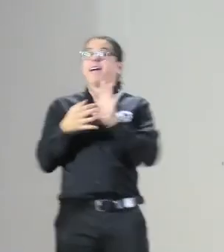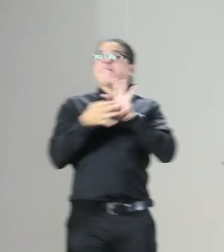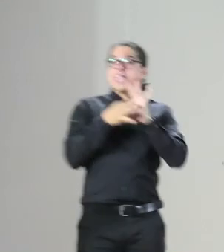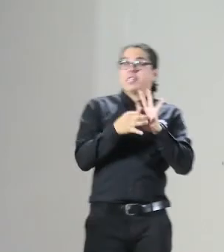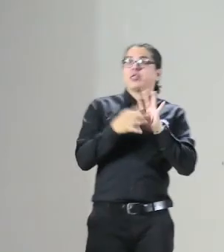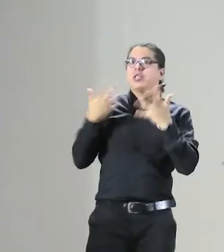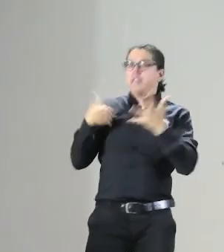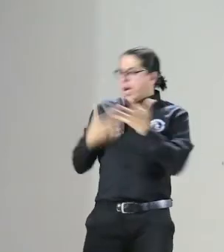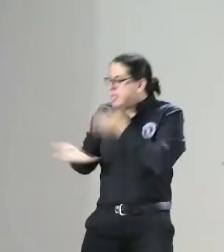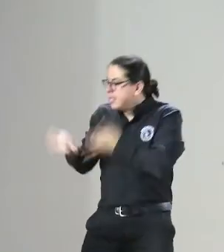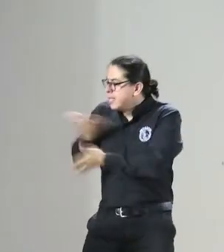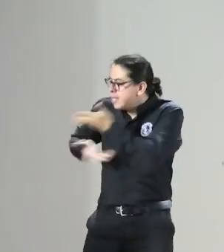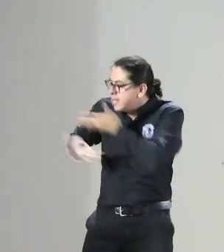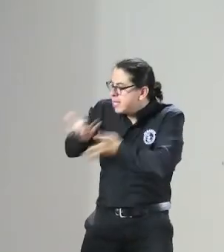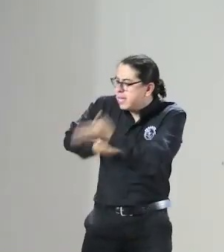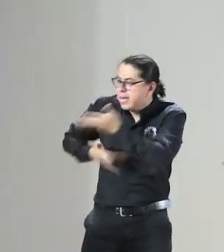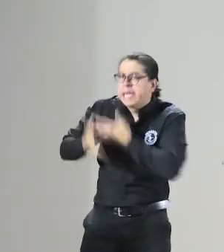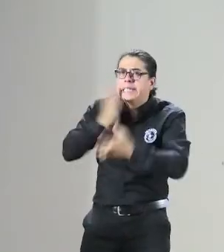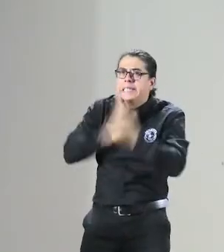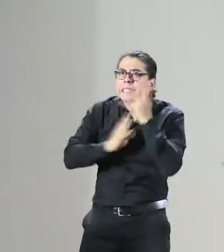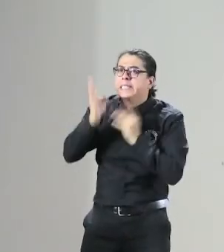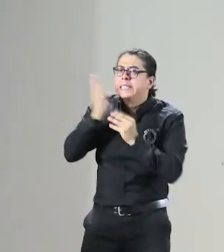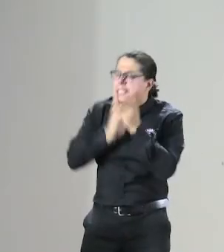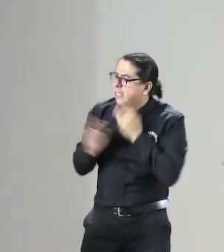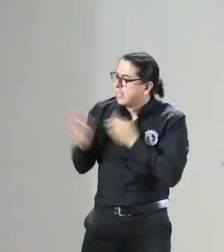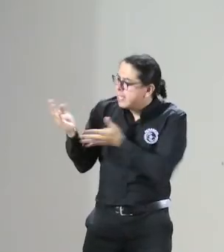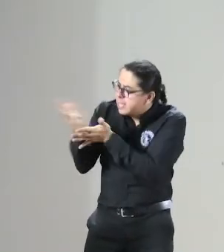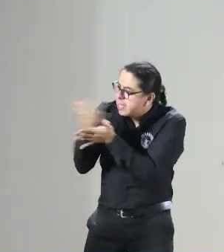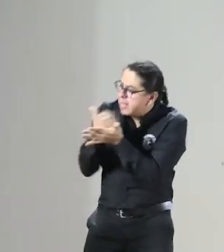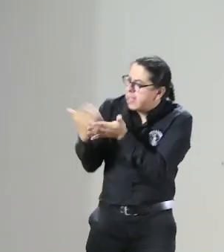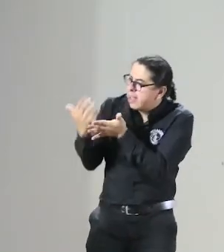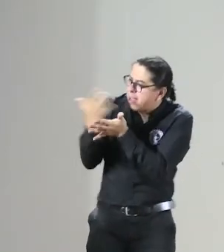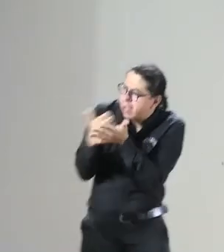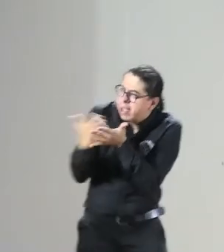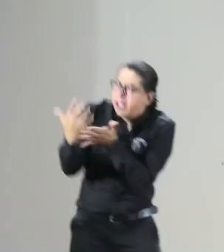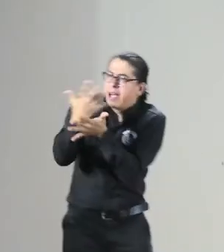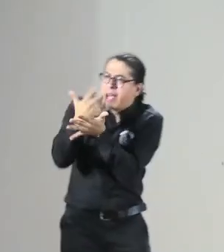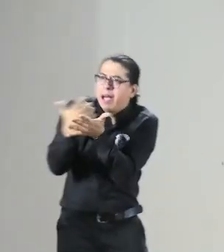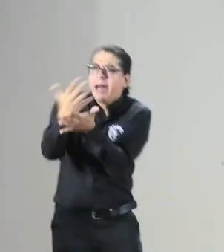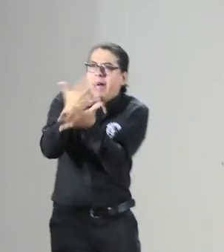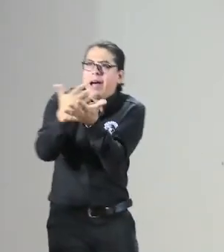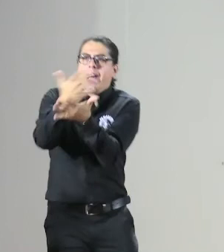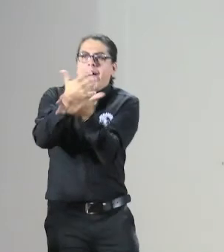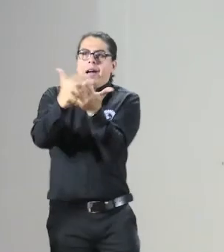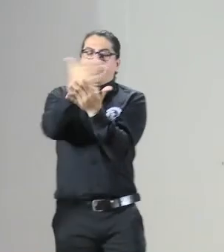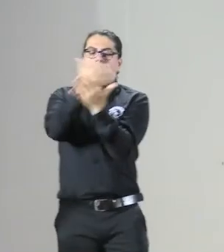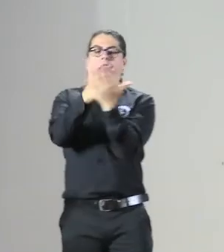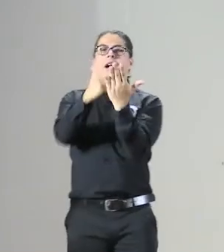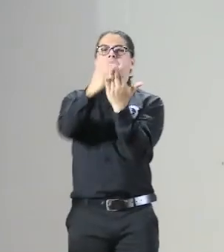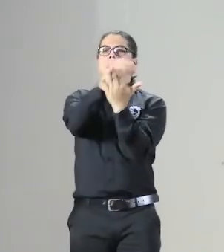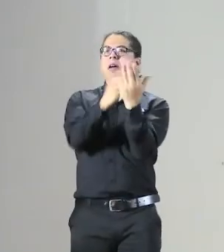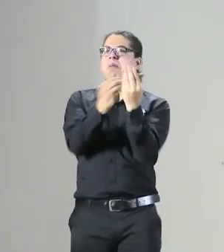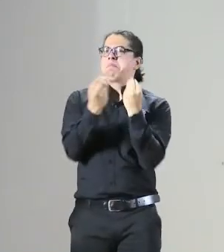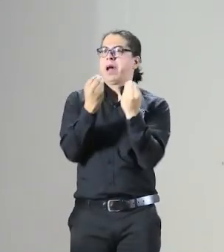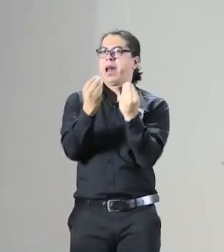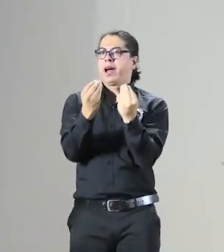por FNASCOR así es entonces se ha ido adquiriendo esa experiencia se ha ido documentando se ha ido